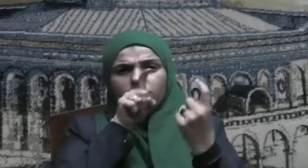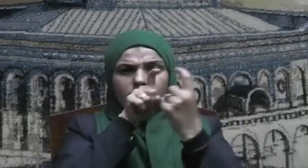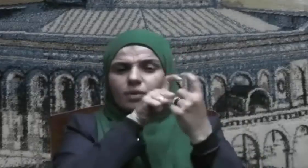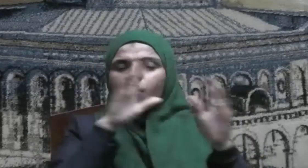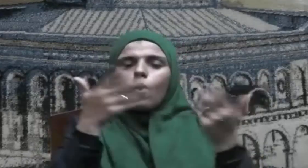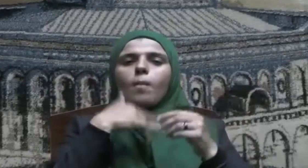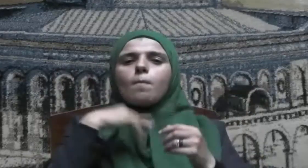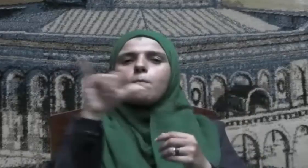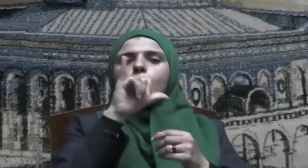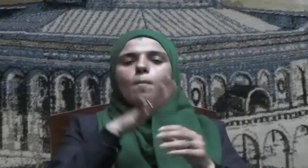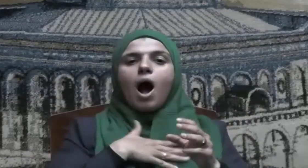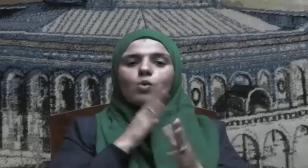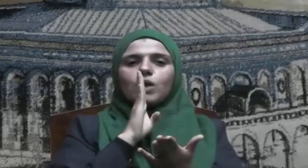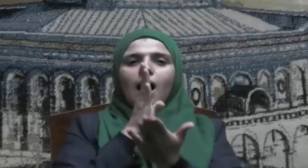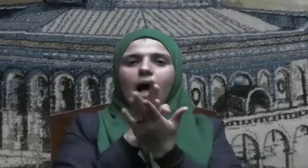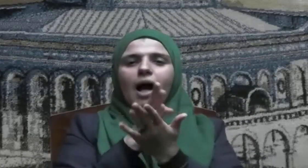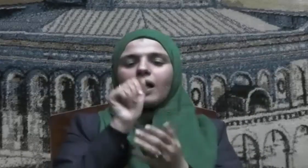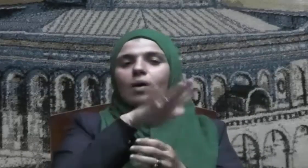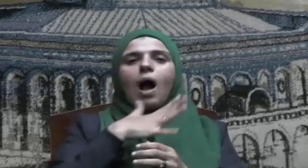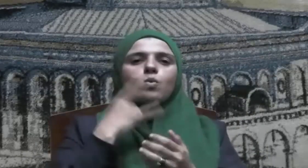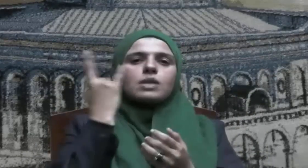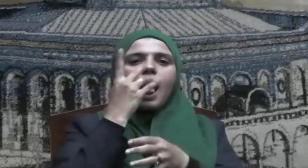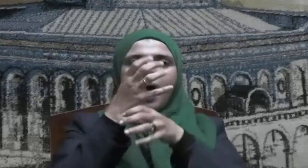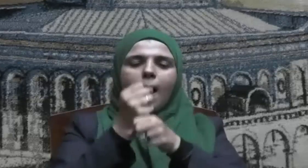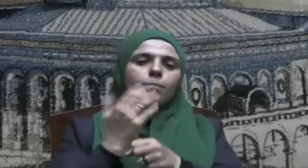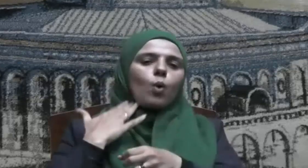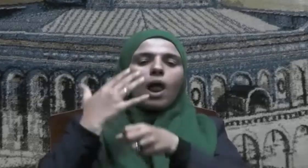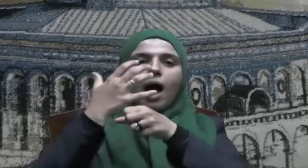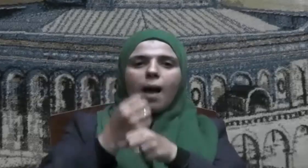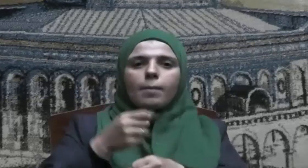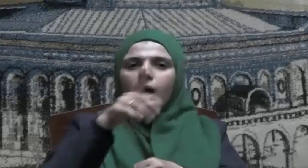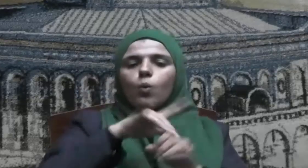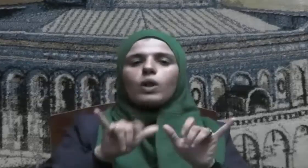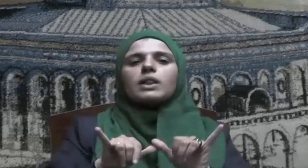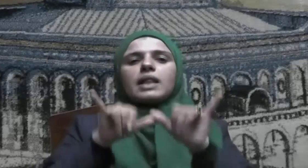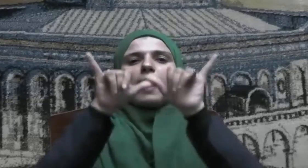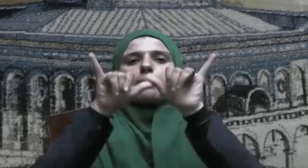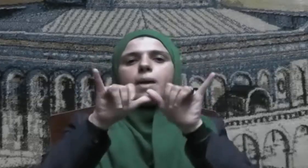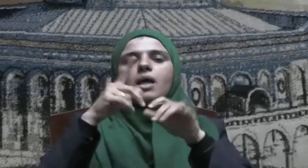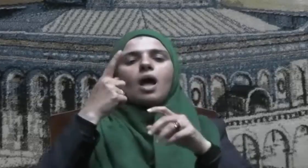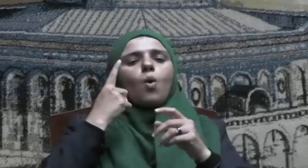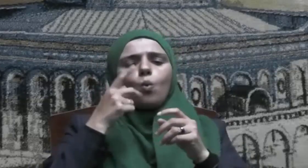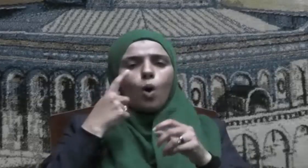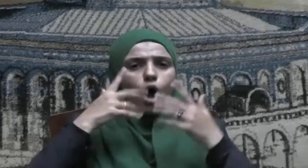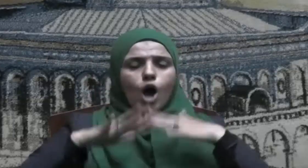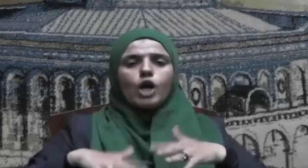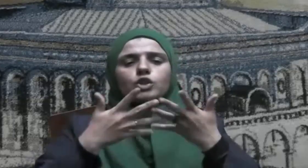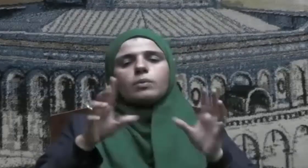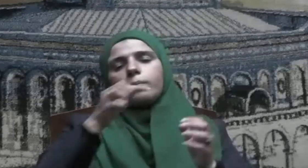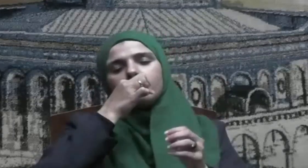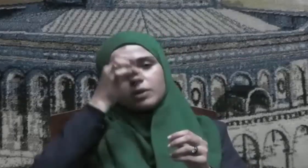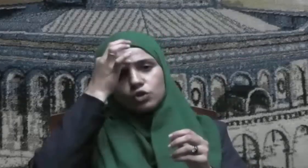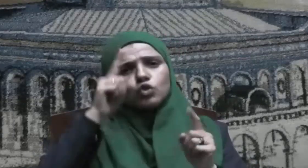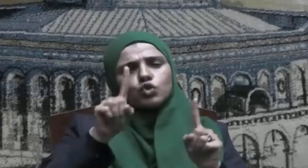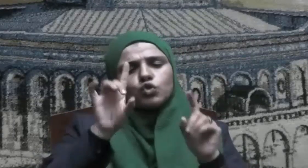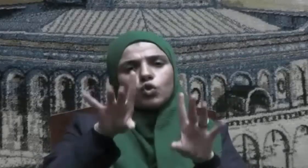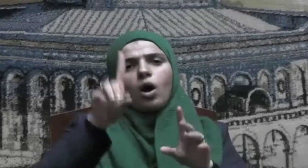تبيل تحقيق الأمن والأمان والتنمية والرخاء بإذن الله تعالى ونكون